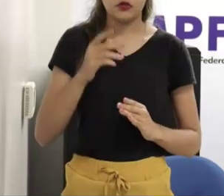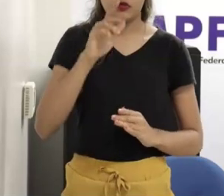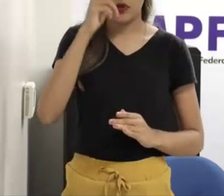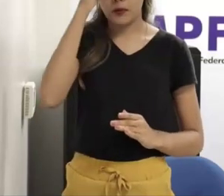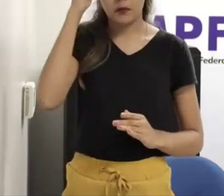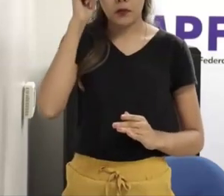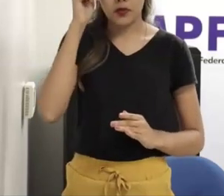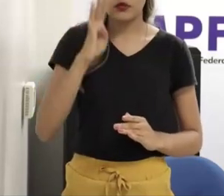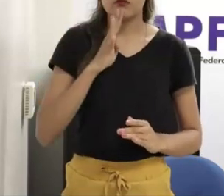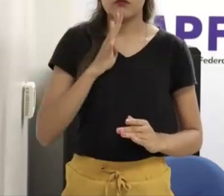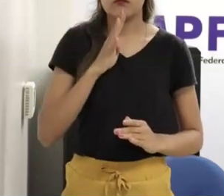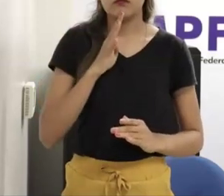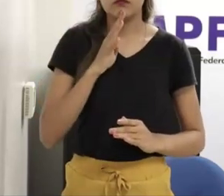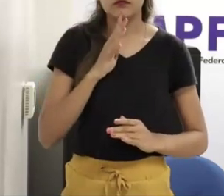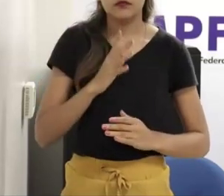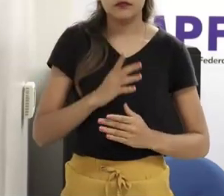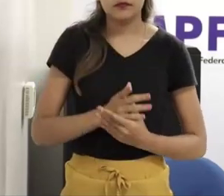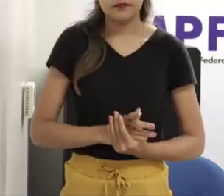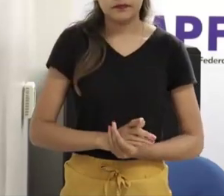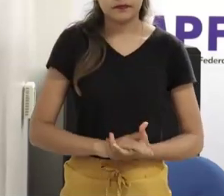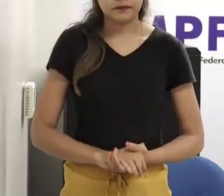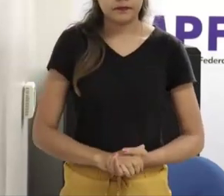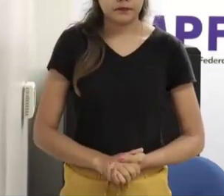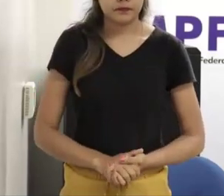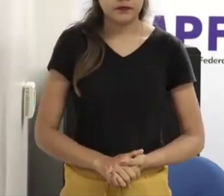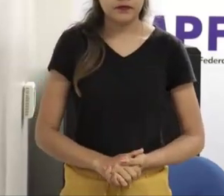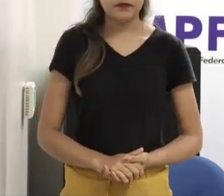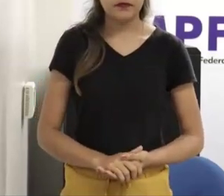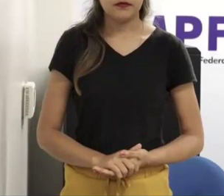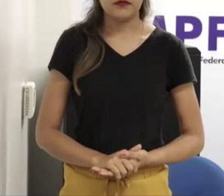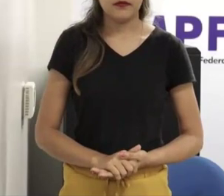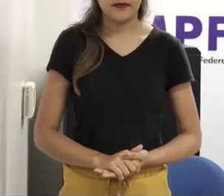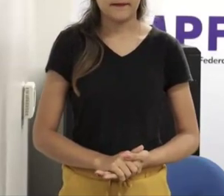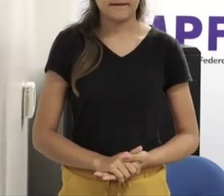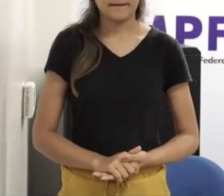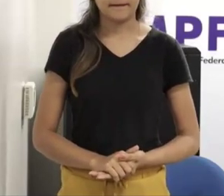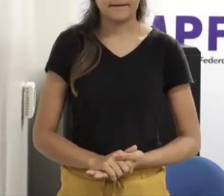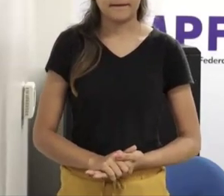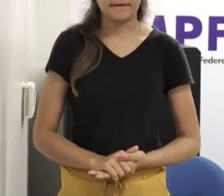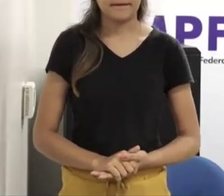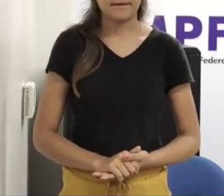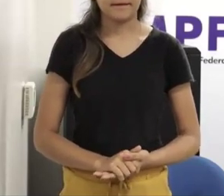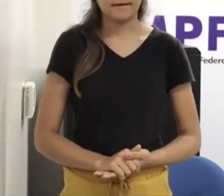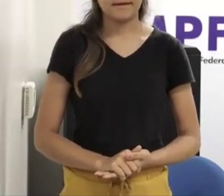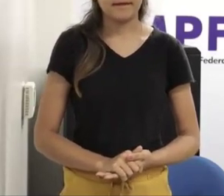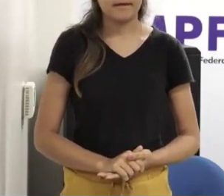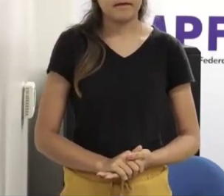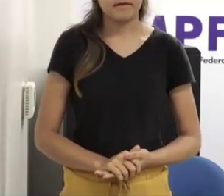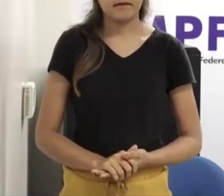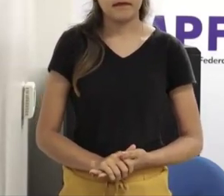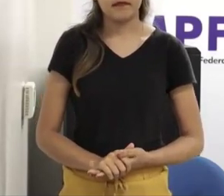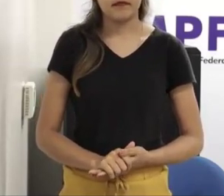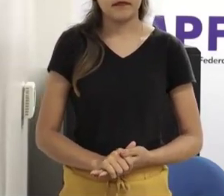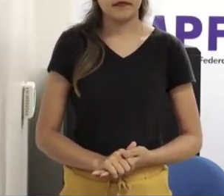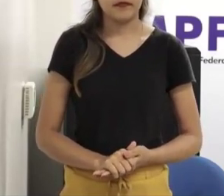Acho que o problema da denúncia num crime virtual, tem um perfil diferente, por quê? Para um crime virtual,